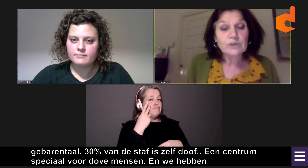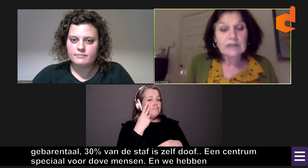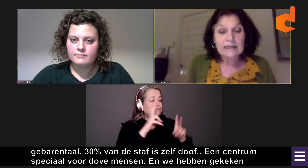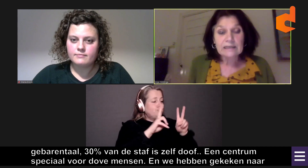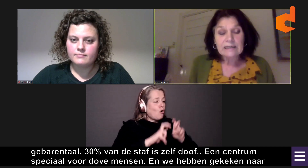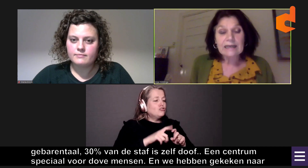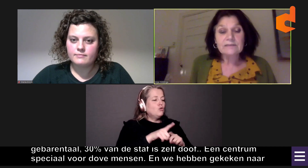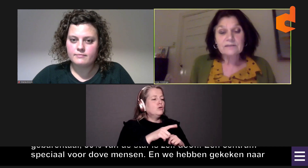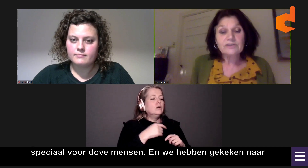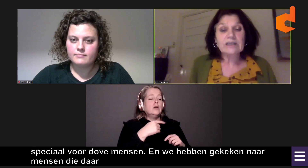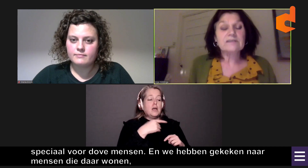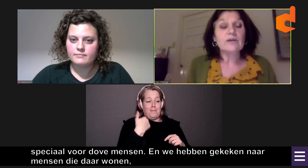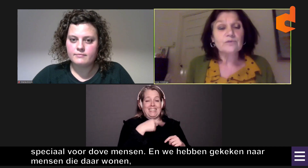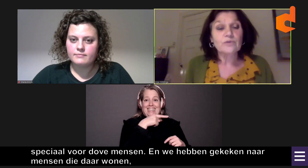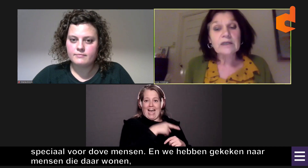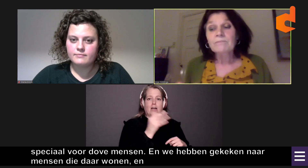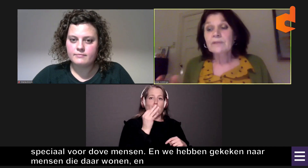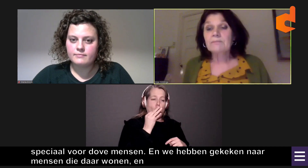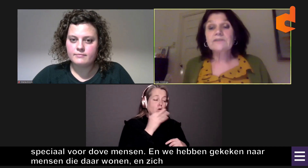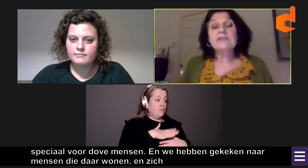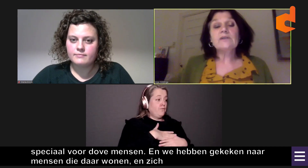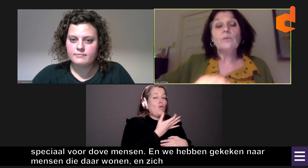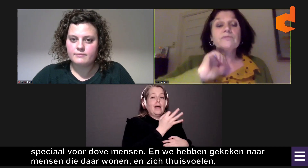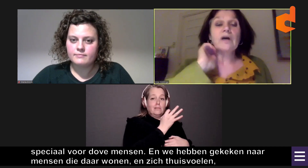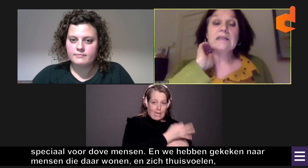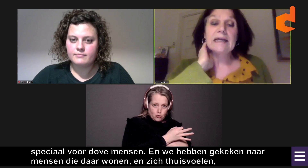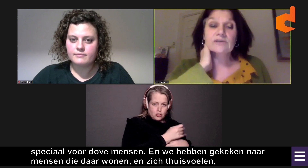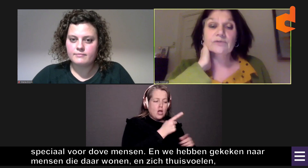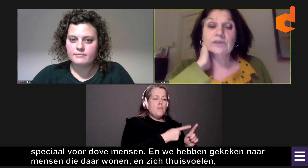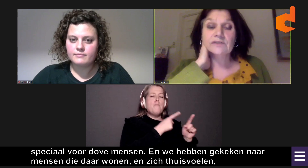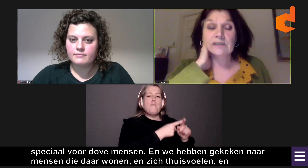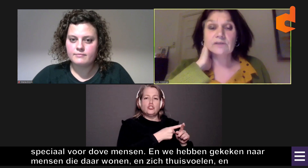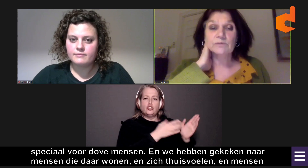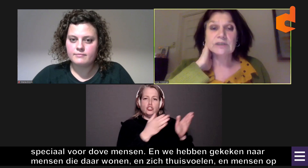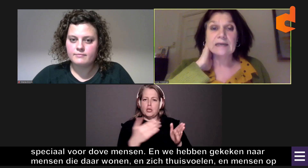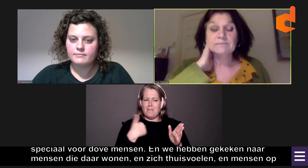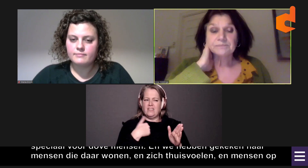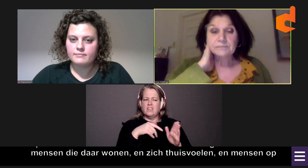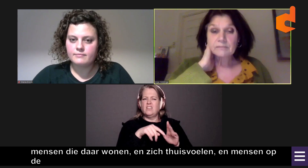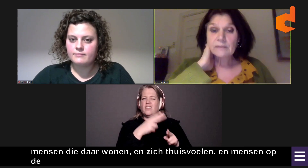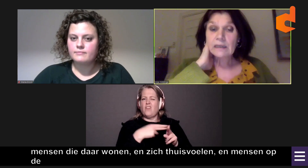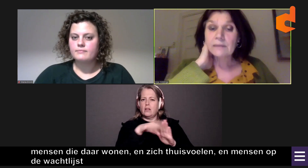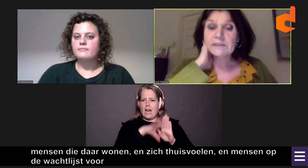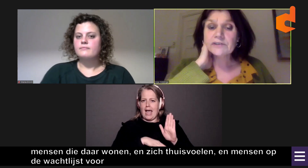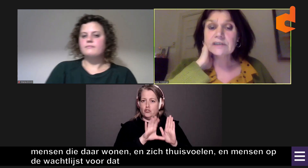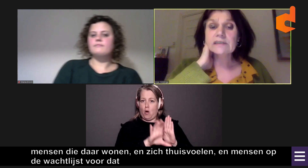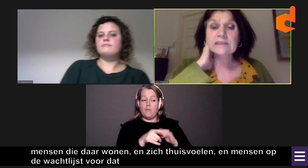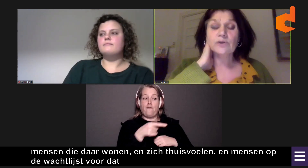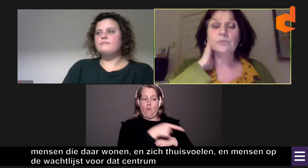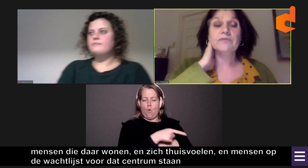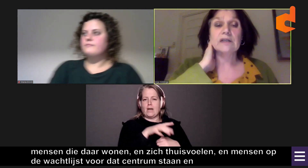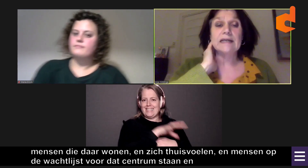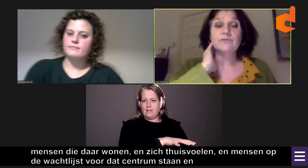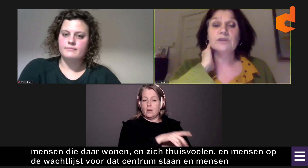wonen en zich thuis voelen. En mensen die op de wachtlijst voor dat centrum staan. En mensen die